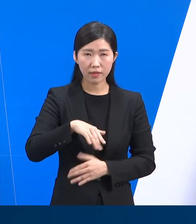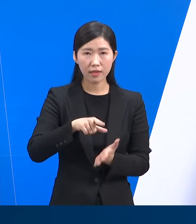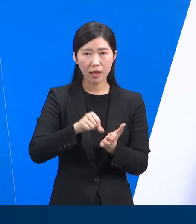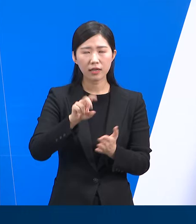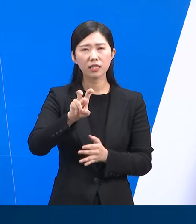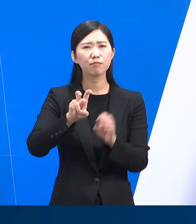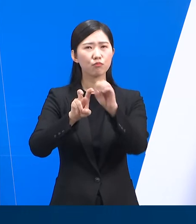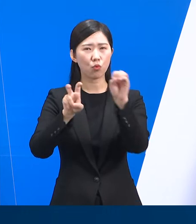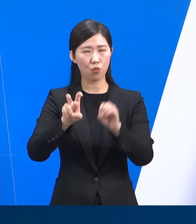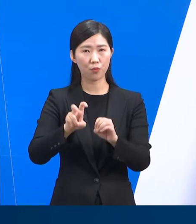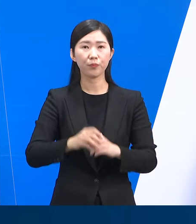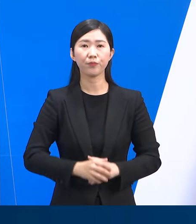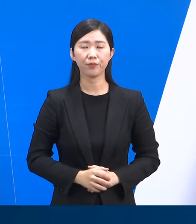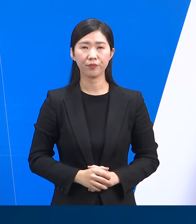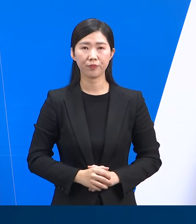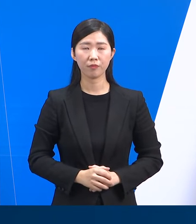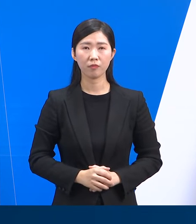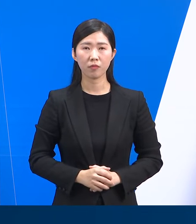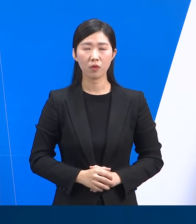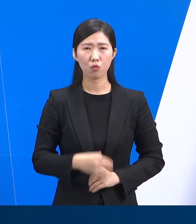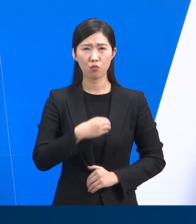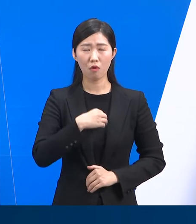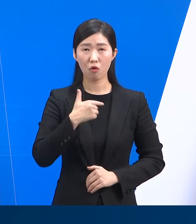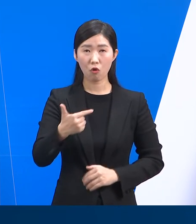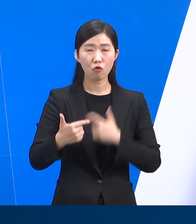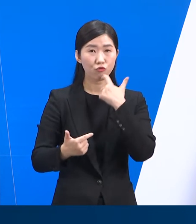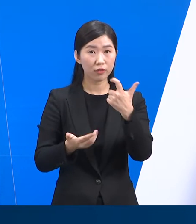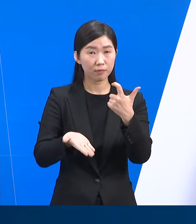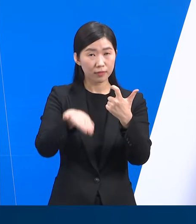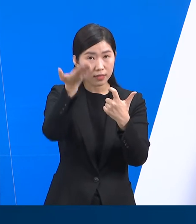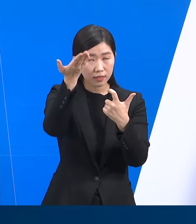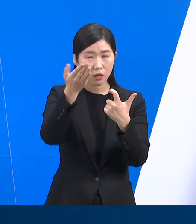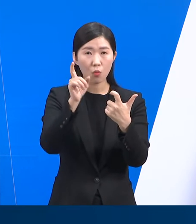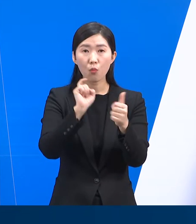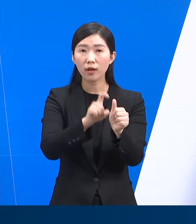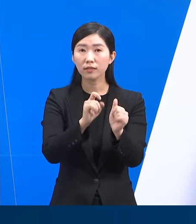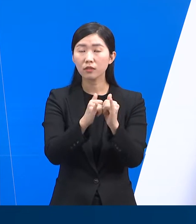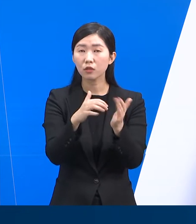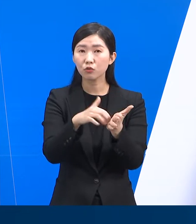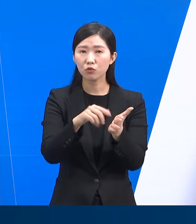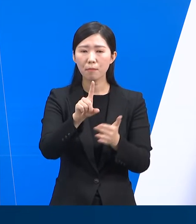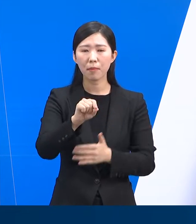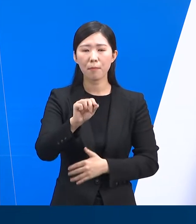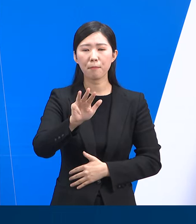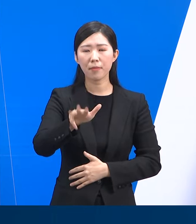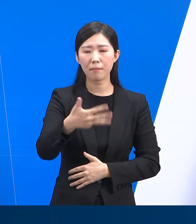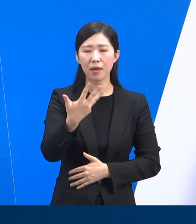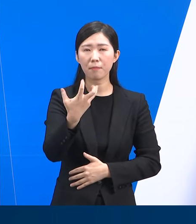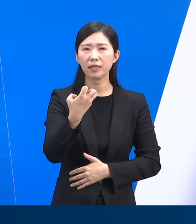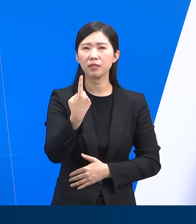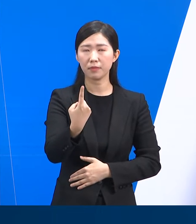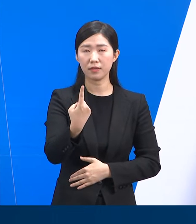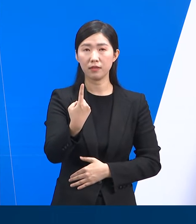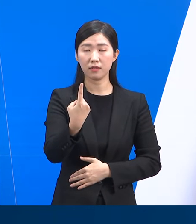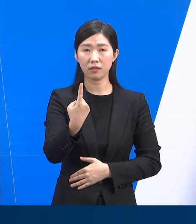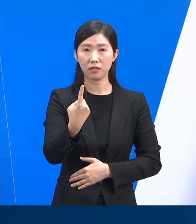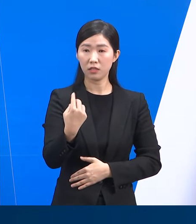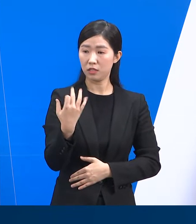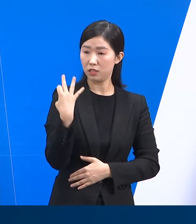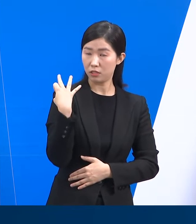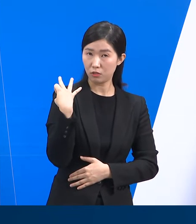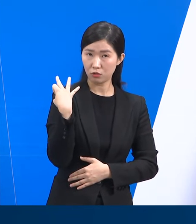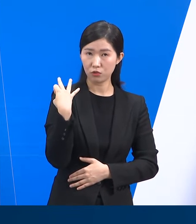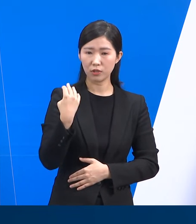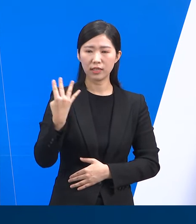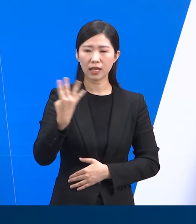%를 차지하고 있습니다. 고위험군인 60세 이상 확진자는 1만 881명을 기록하여 전주에